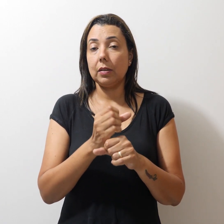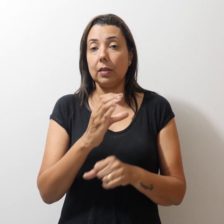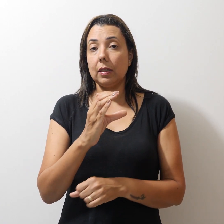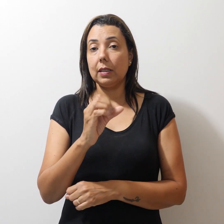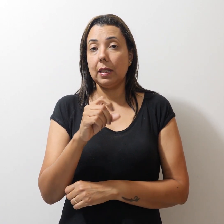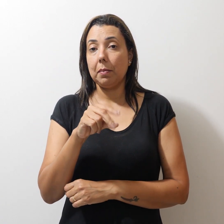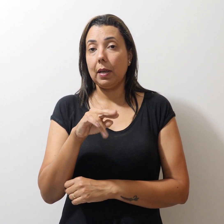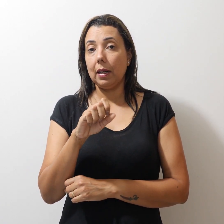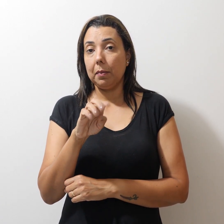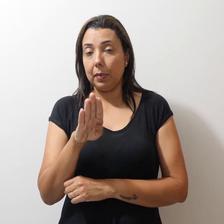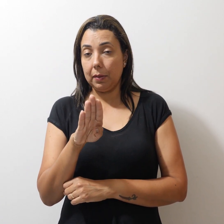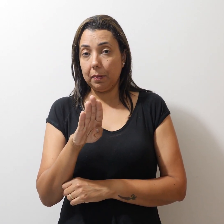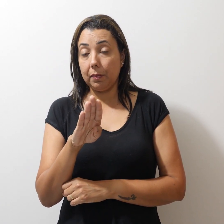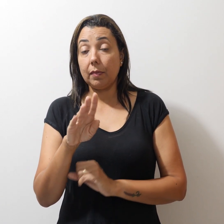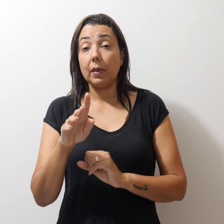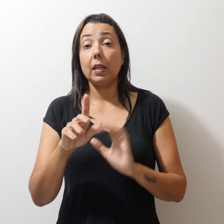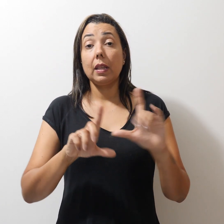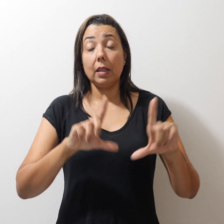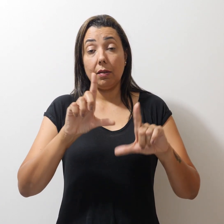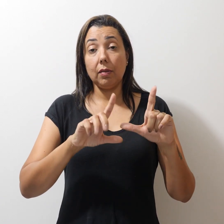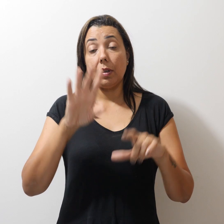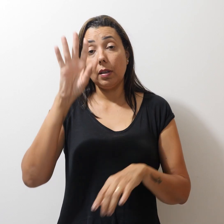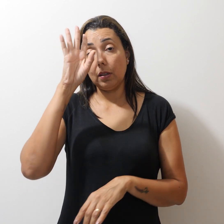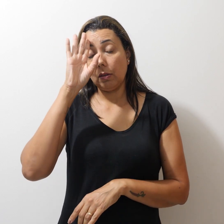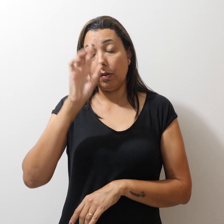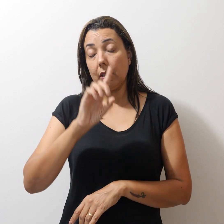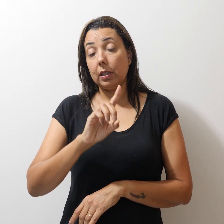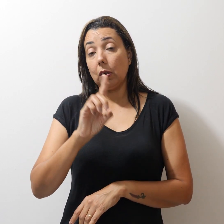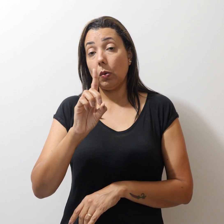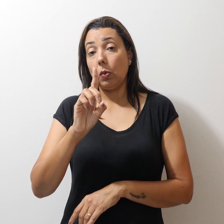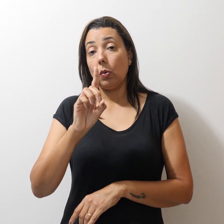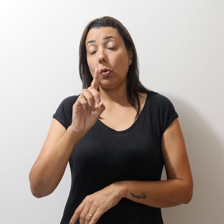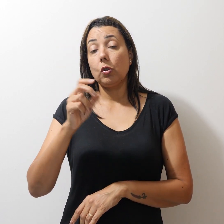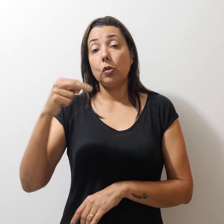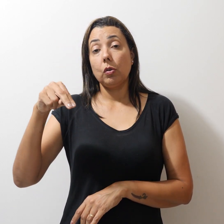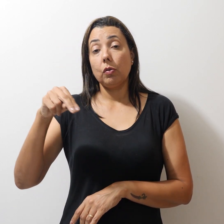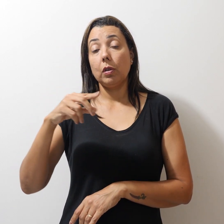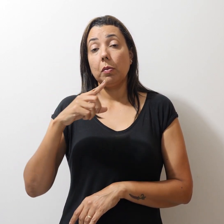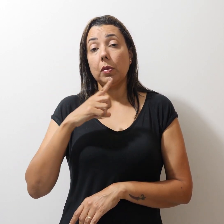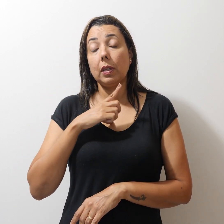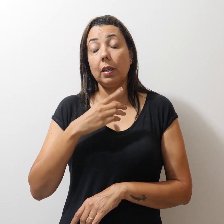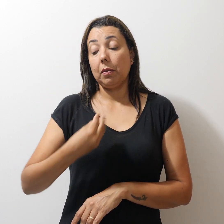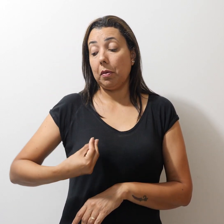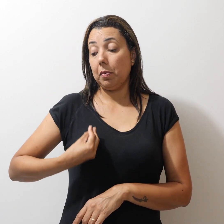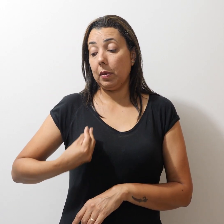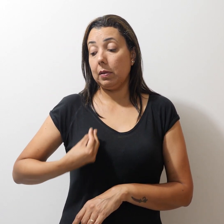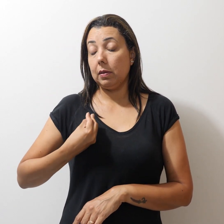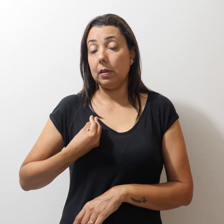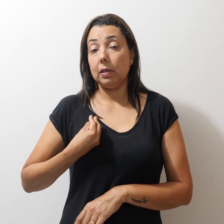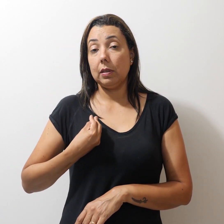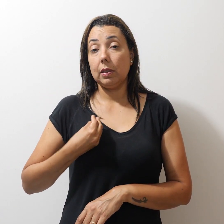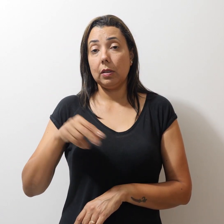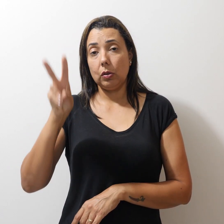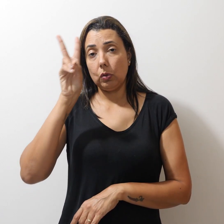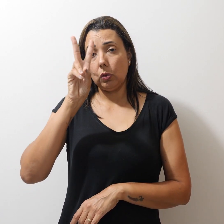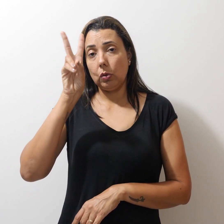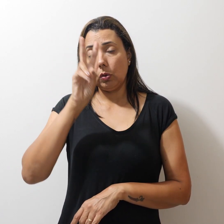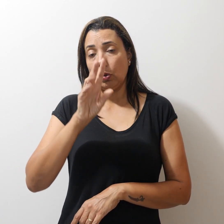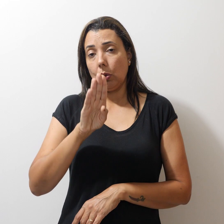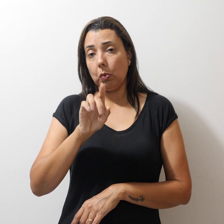O TV Simpro desta quarta-feira, 1 do 11, conta com as presenças do historiador Bruno Rezende